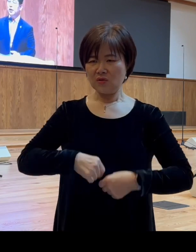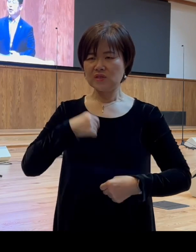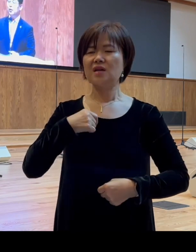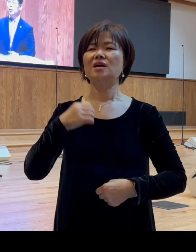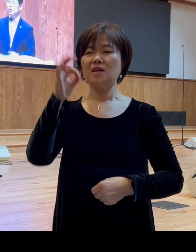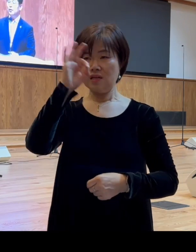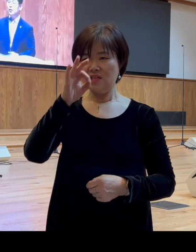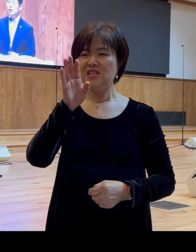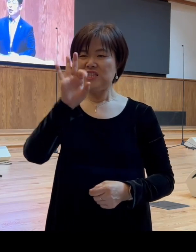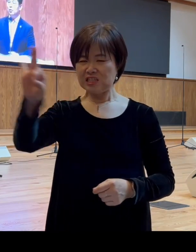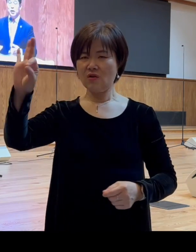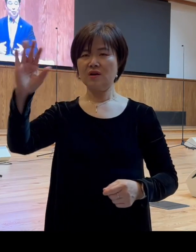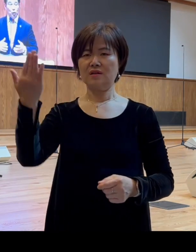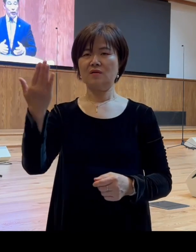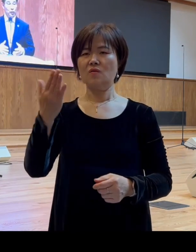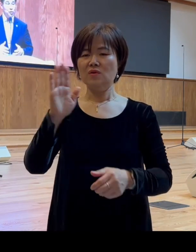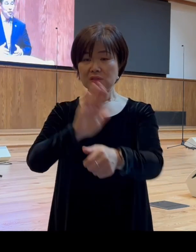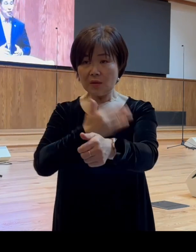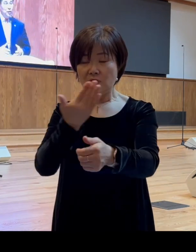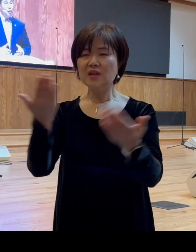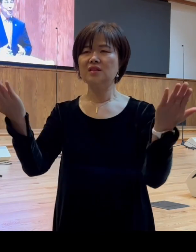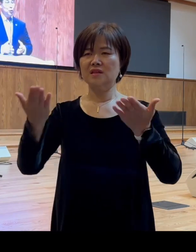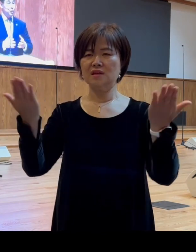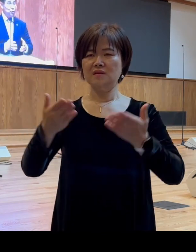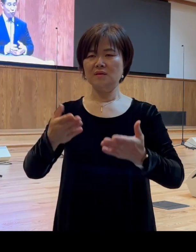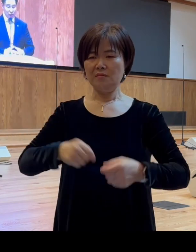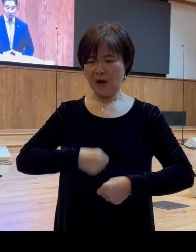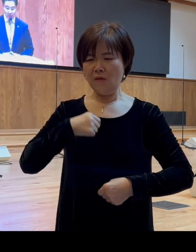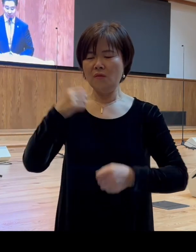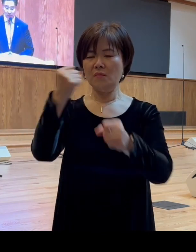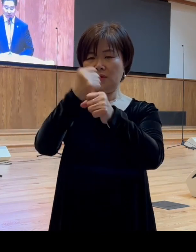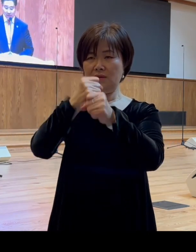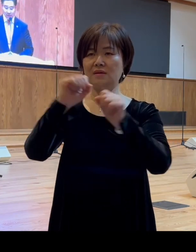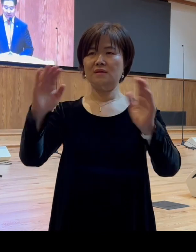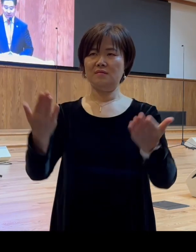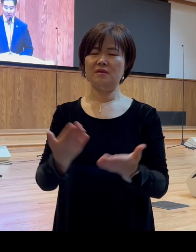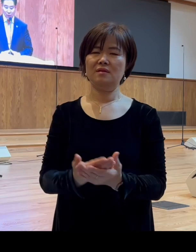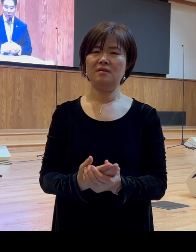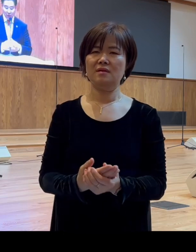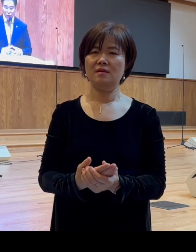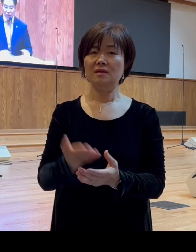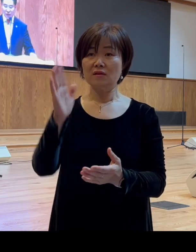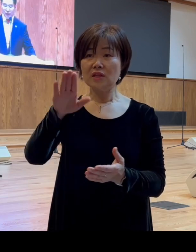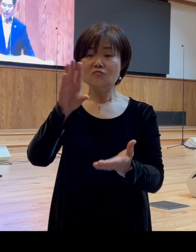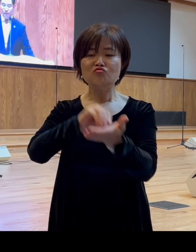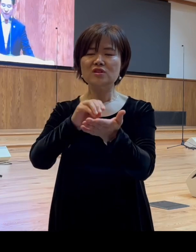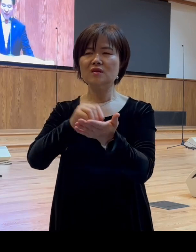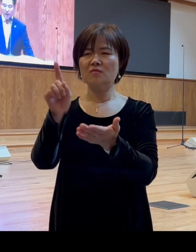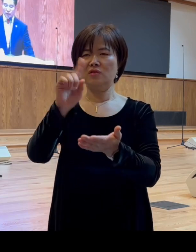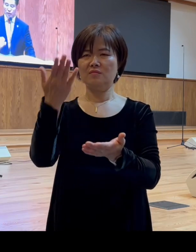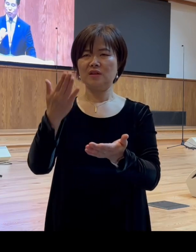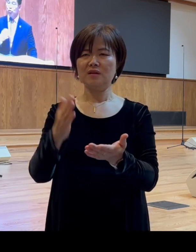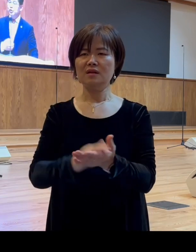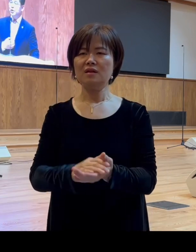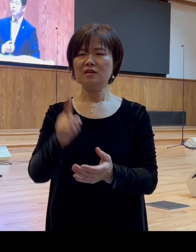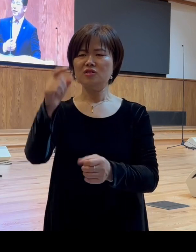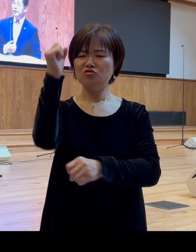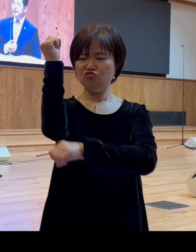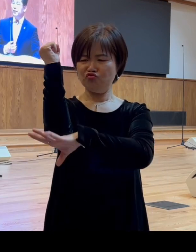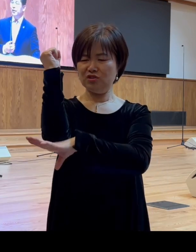그럼 잘못한 것은 바로잡을 수 있어야 합니다 그런데 문제는 그 중심에 그럼 그